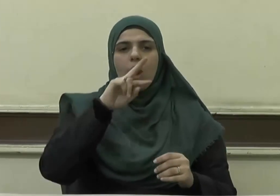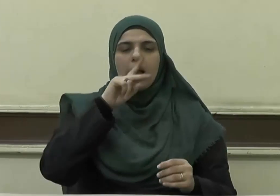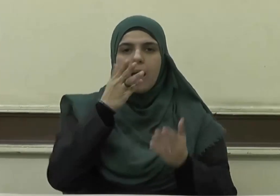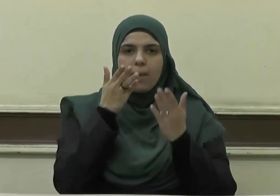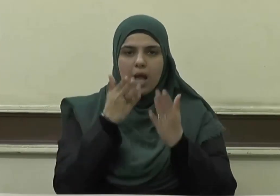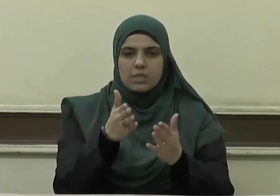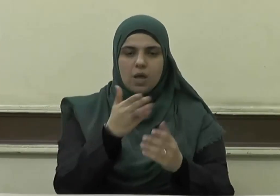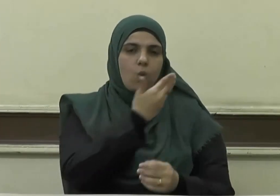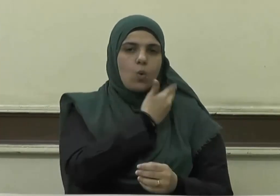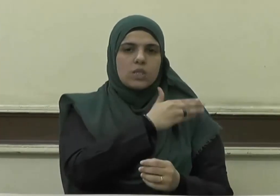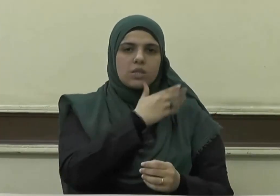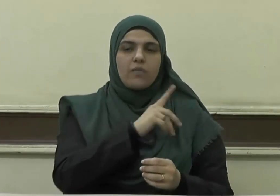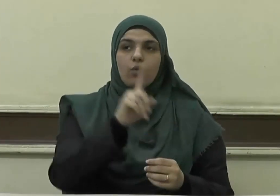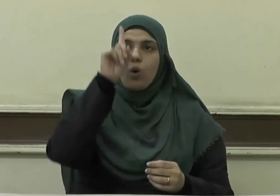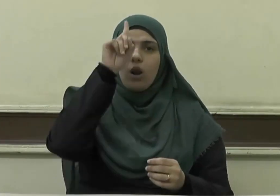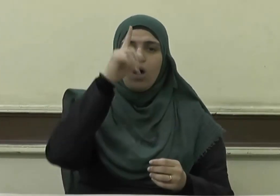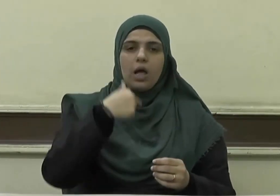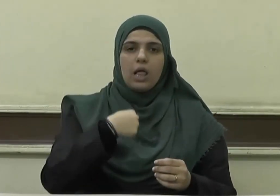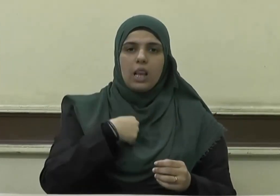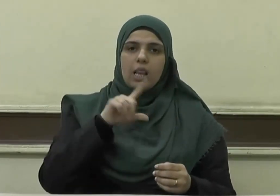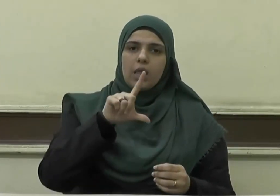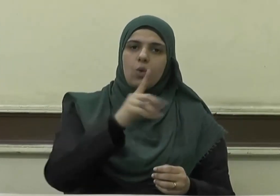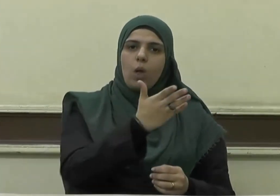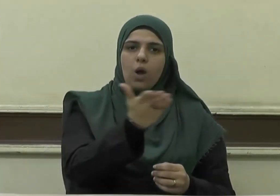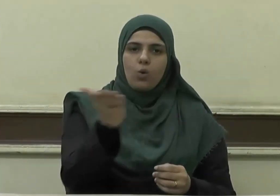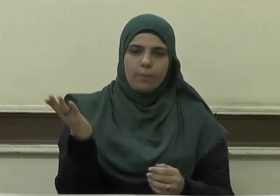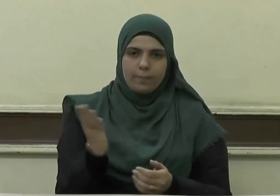وأستغفر الله لي ولكم